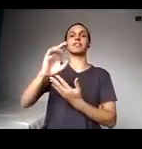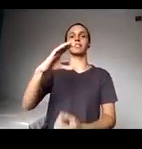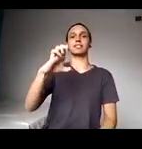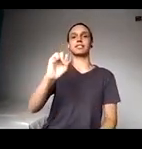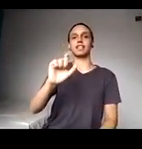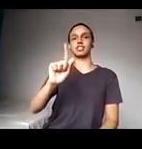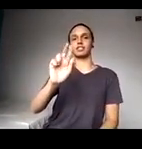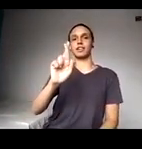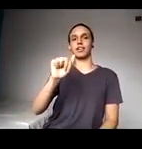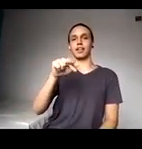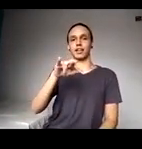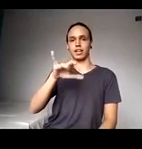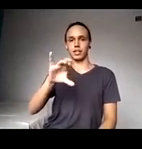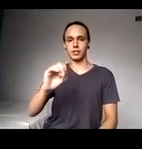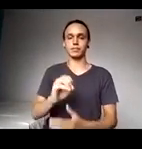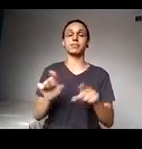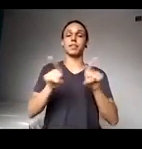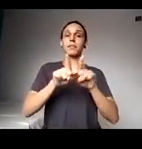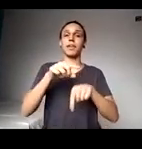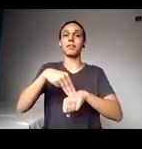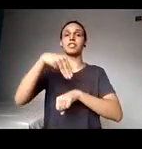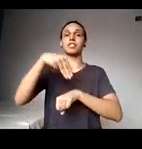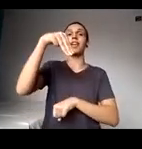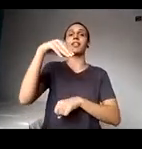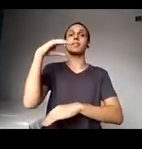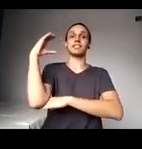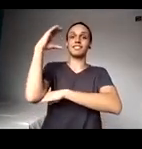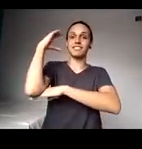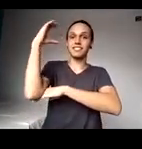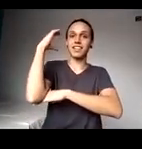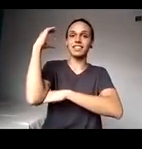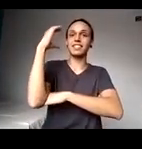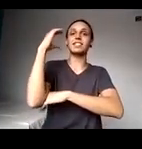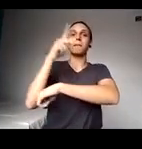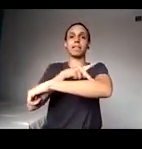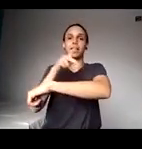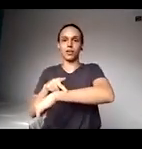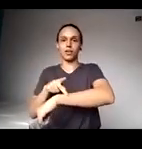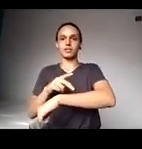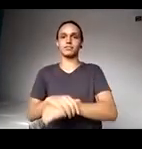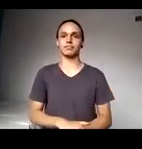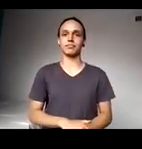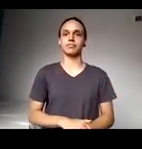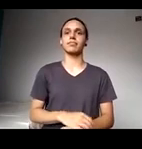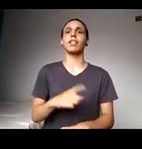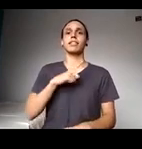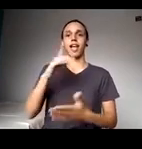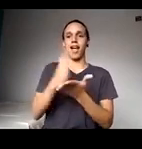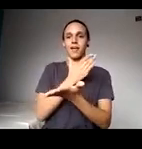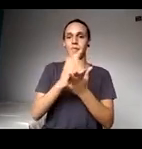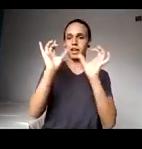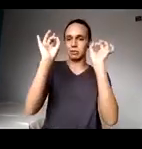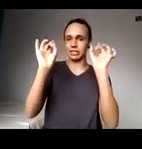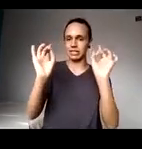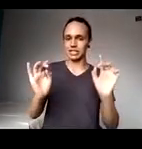pedagógicas pelo Instituto Superior de Institutos Pedagógicos. Tem algumas especializações, eu vou trazer aqui algumas para